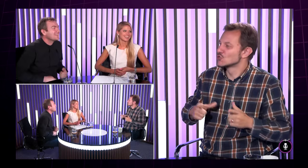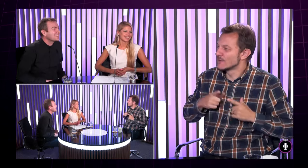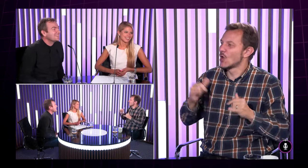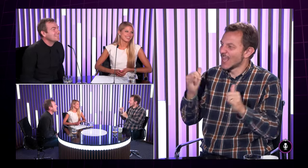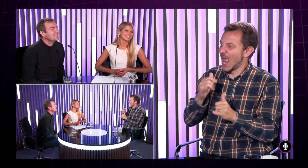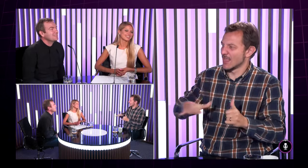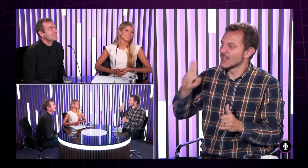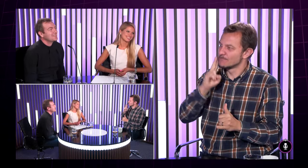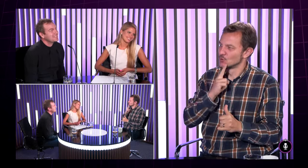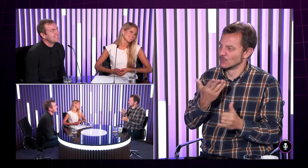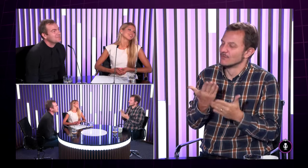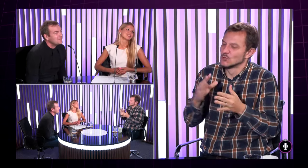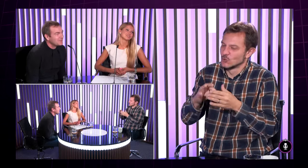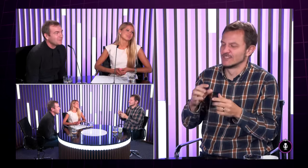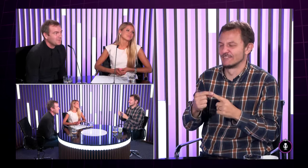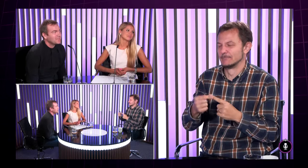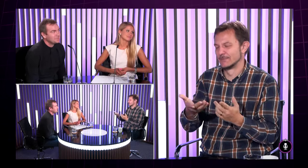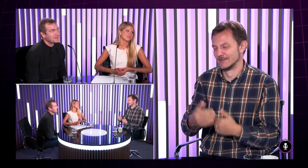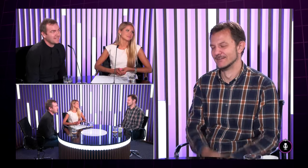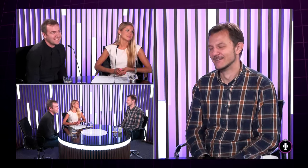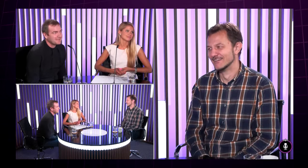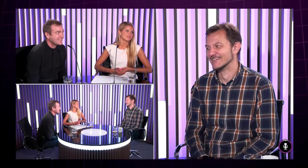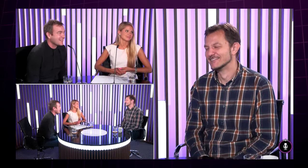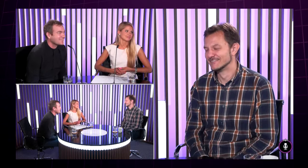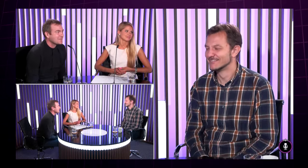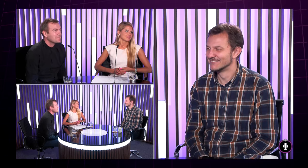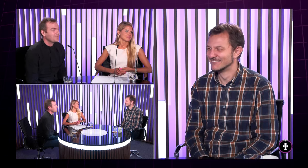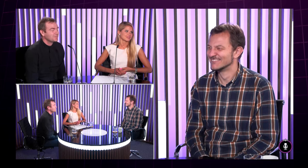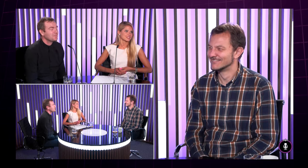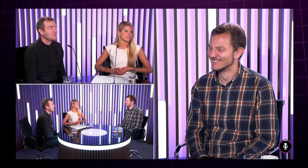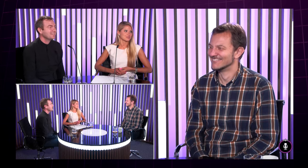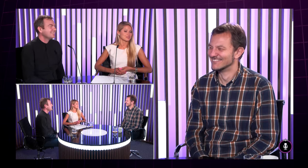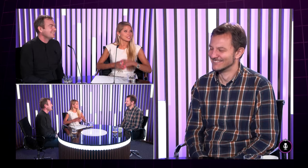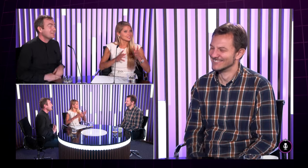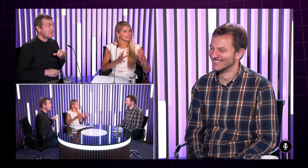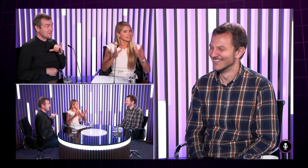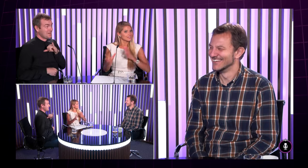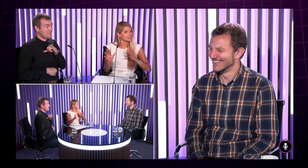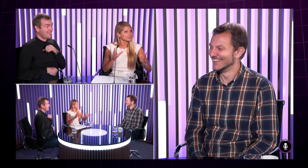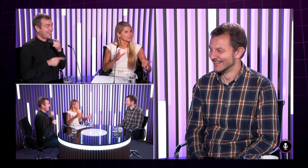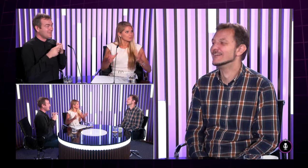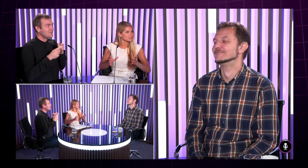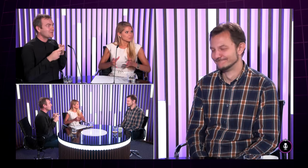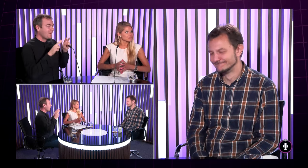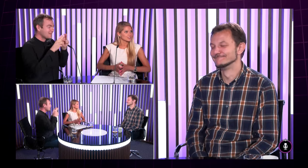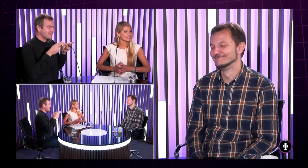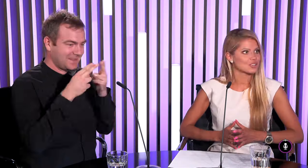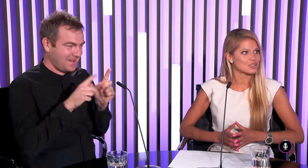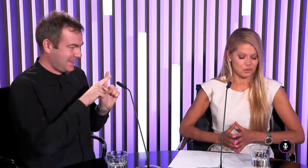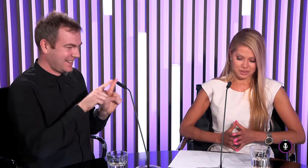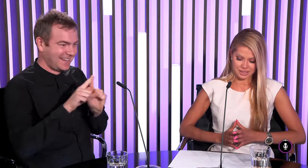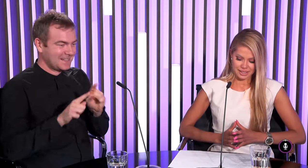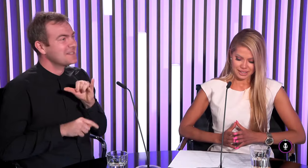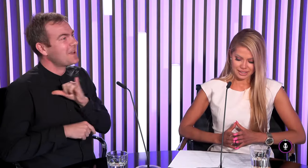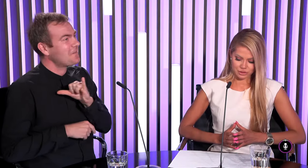a preto vidíte sú už to naozaj s takým životom odtiaľ práve ne a tam je ten základ vtipa zase také dva svety by som povedala